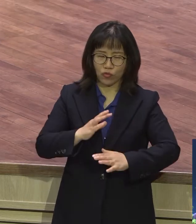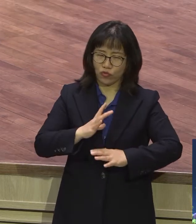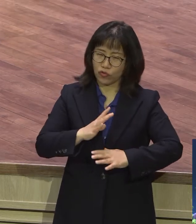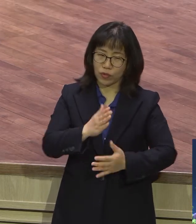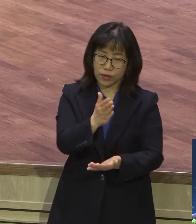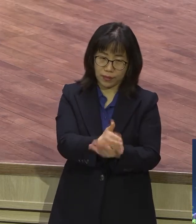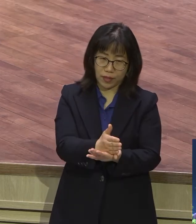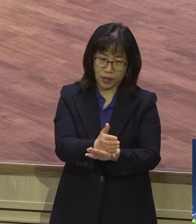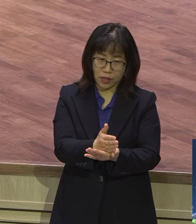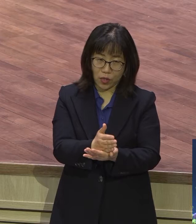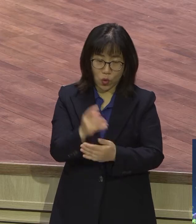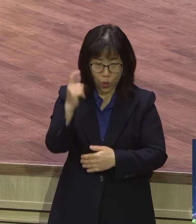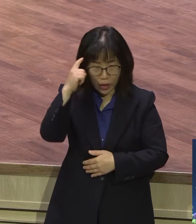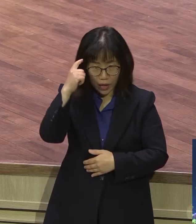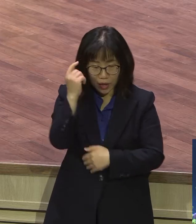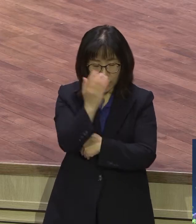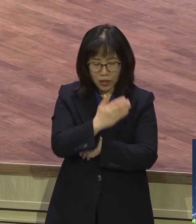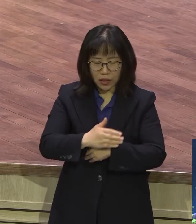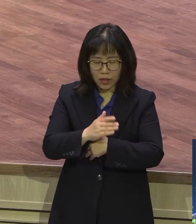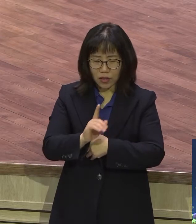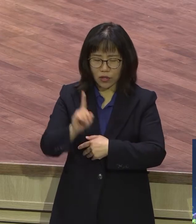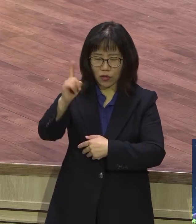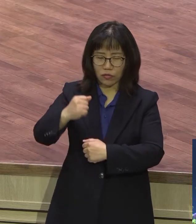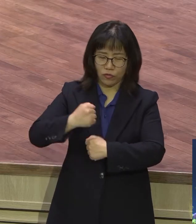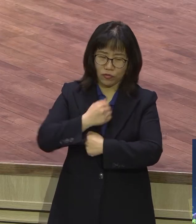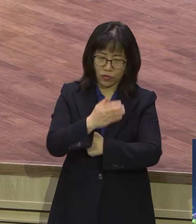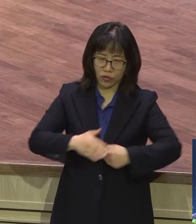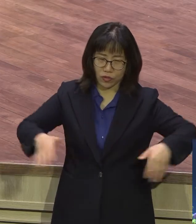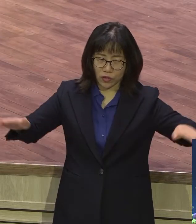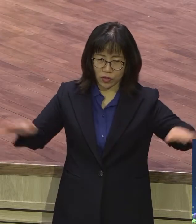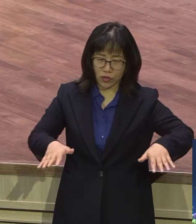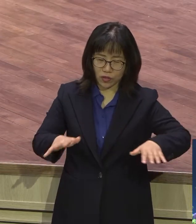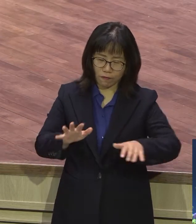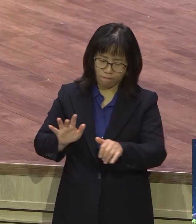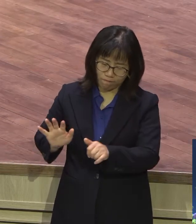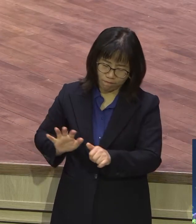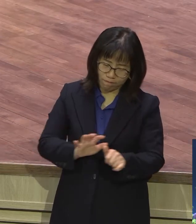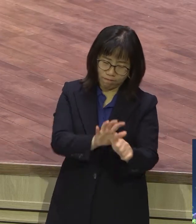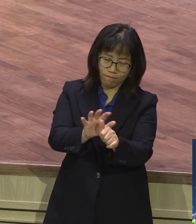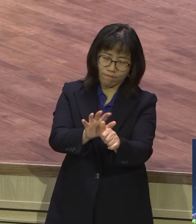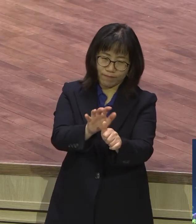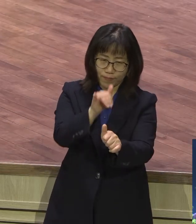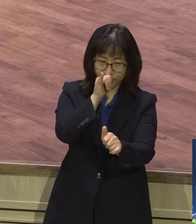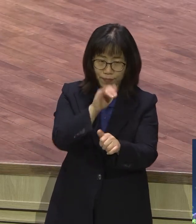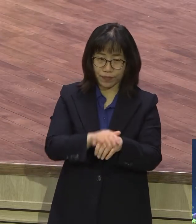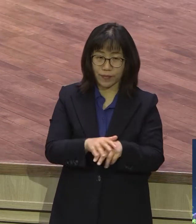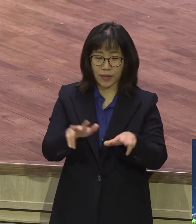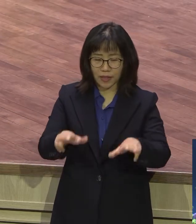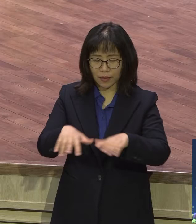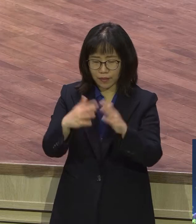지키고 있어요 여러분을 위해서 정군선사가 다 보호하고 지킨단 말이요